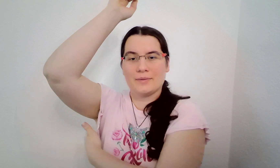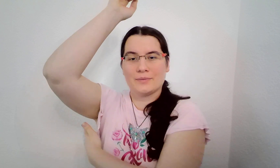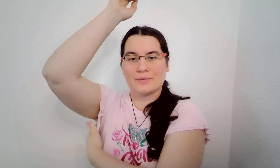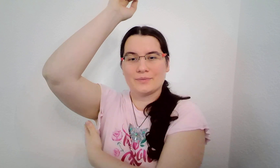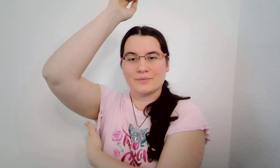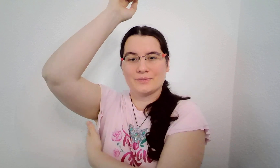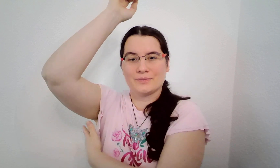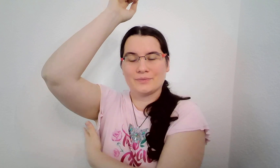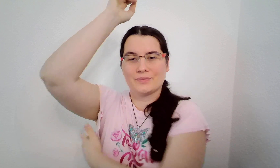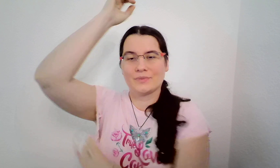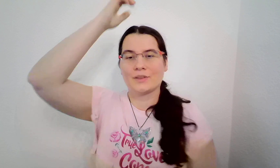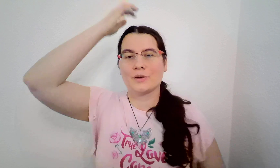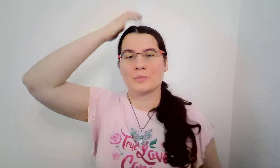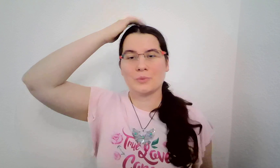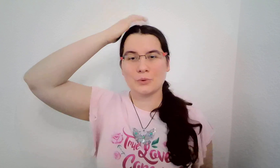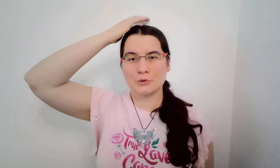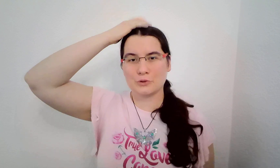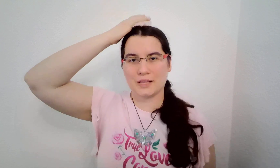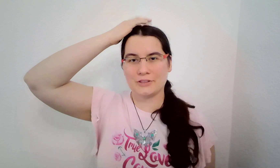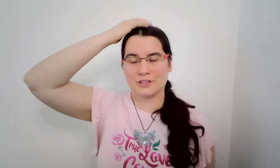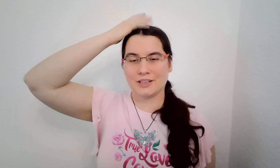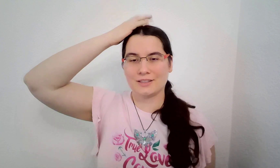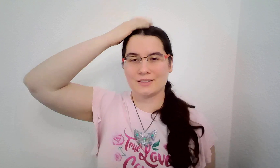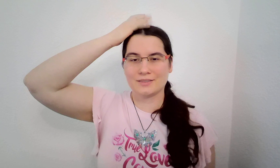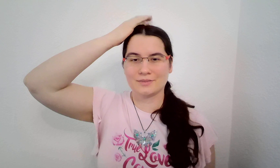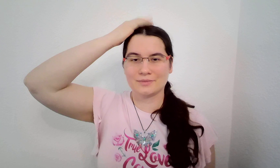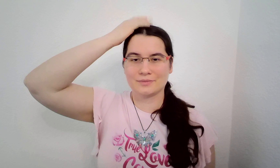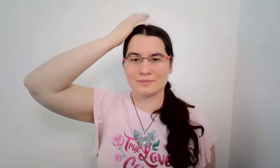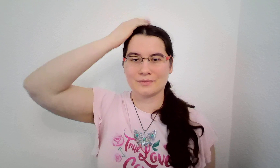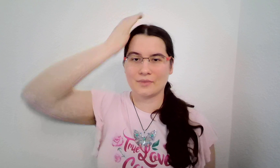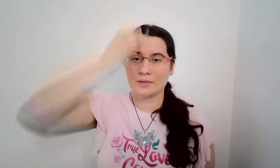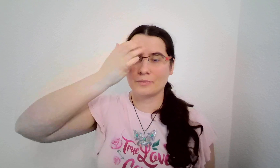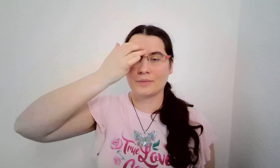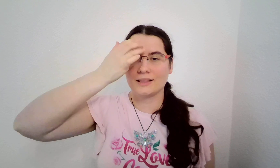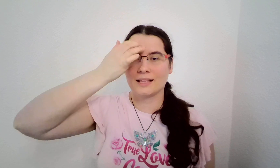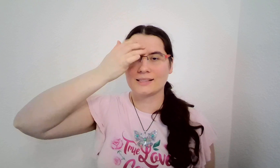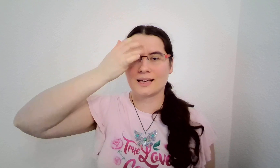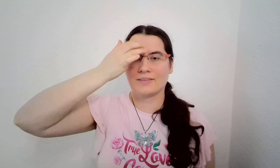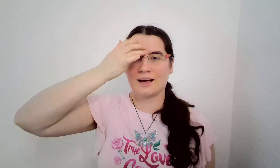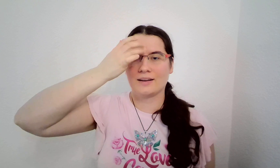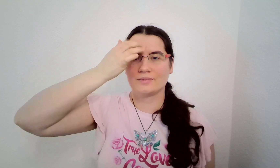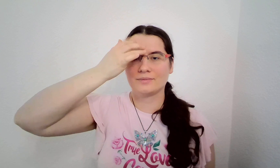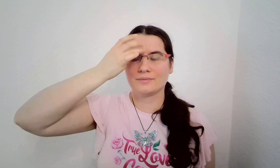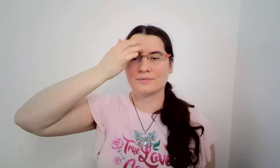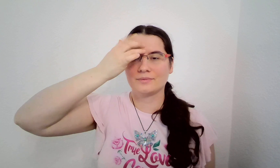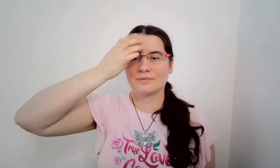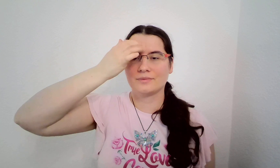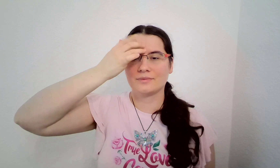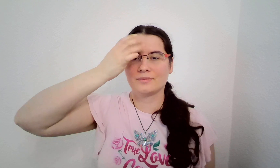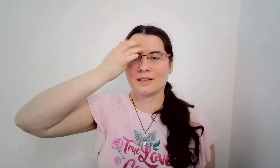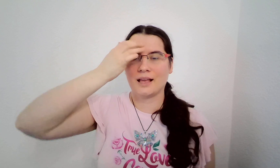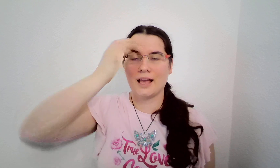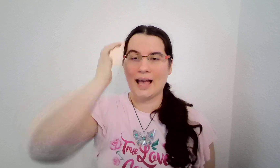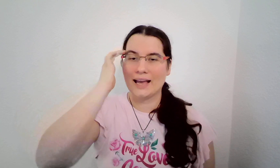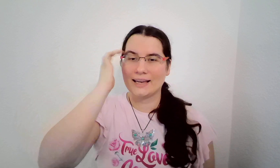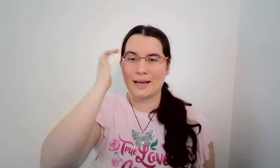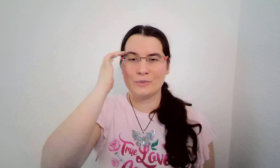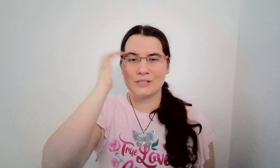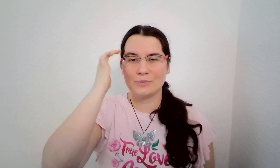můžu začít být laskavá. Nemusím